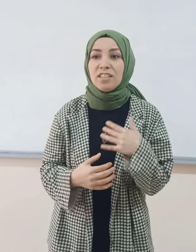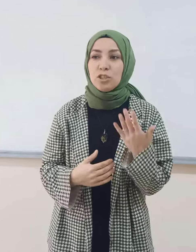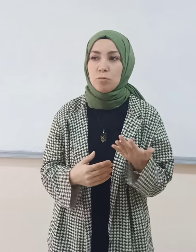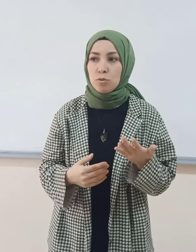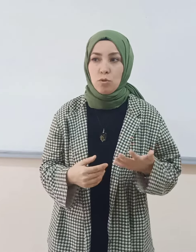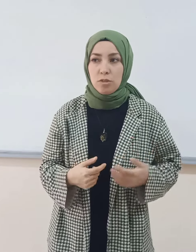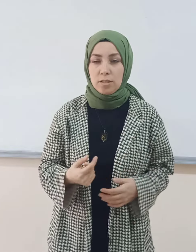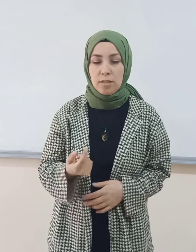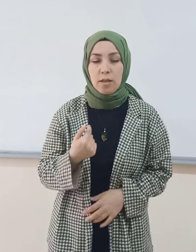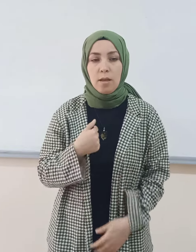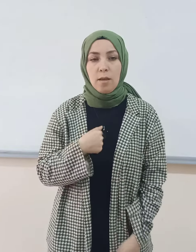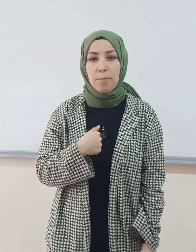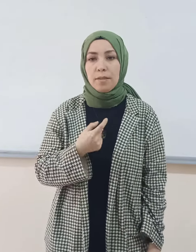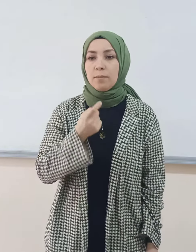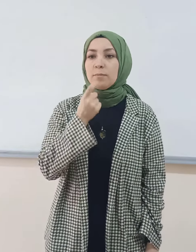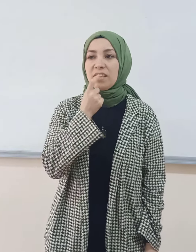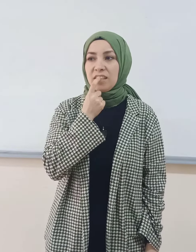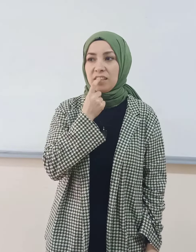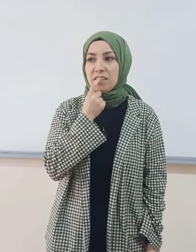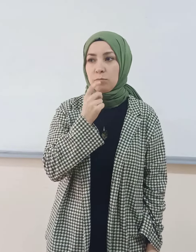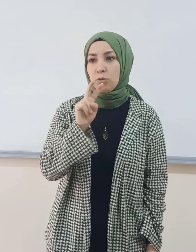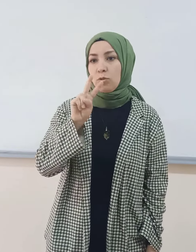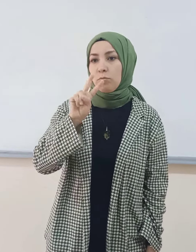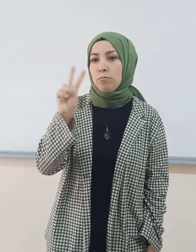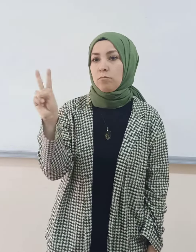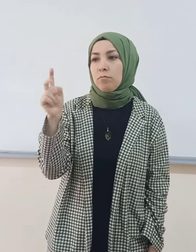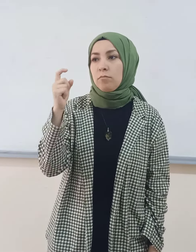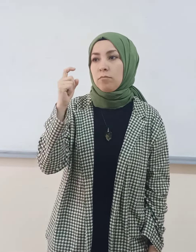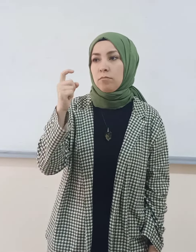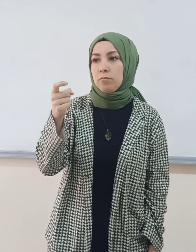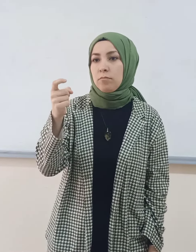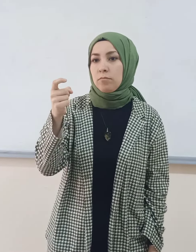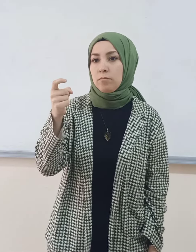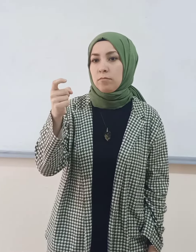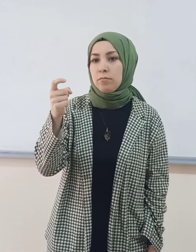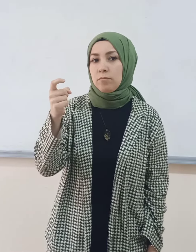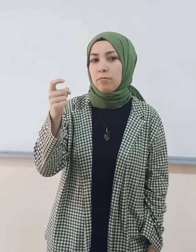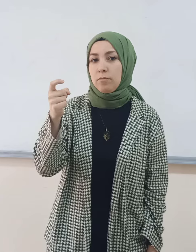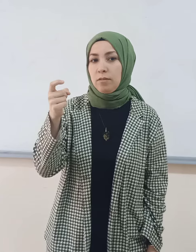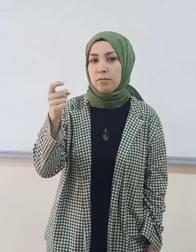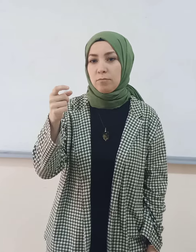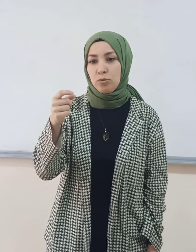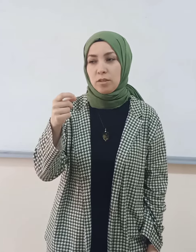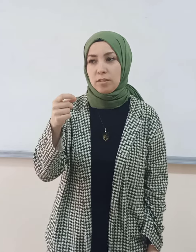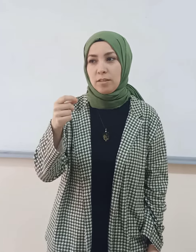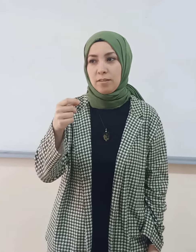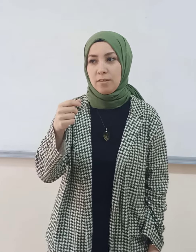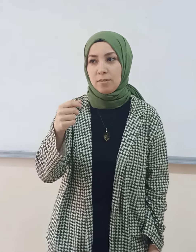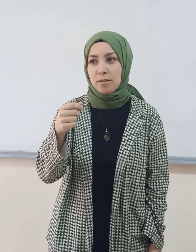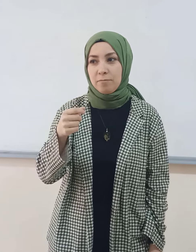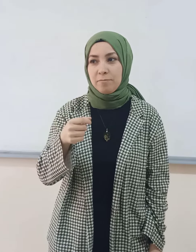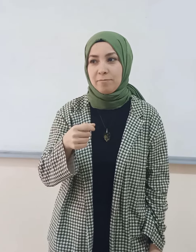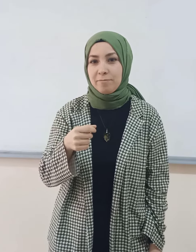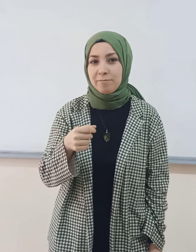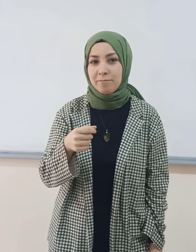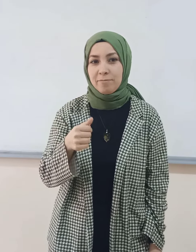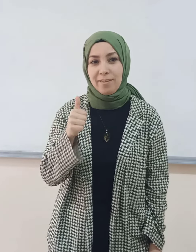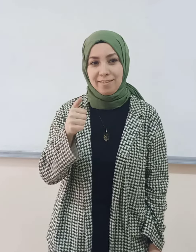yaşımızı söyleyeceksek benim yaşım diyorum. Evet bu şekilden kaç tane? 29. Evet.